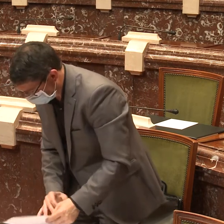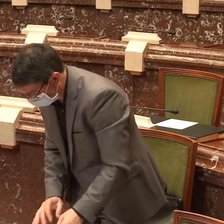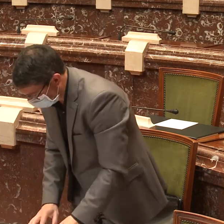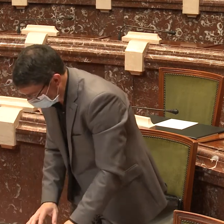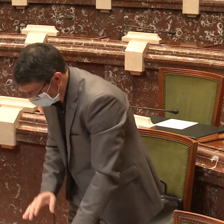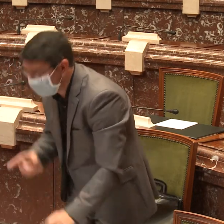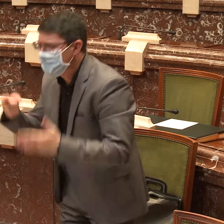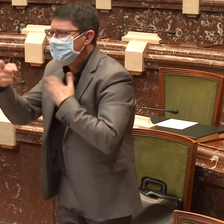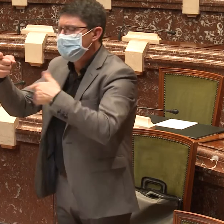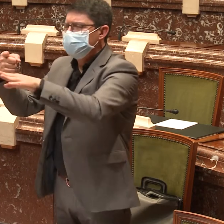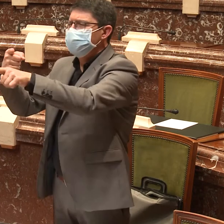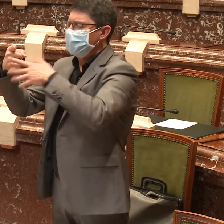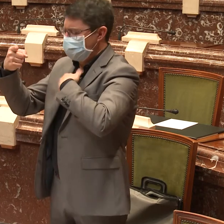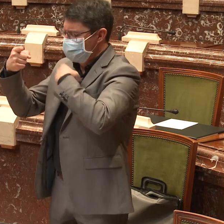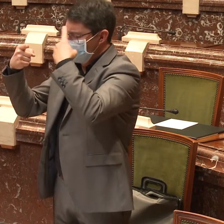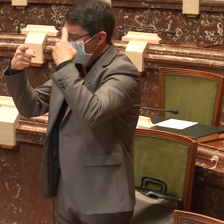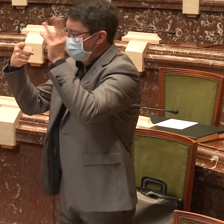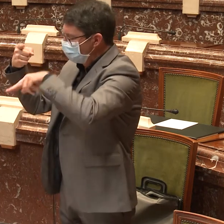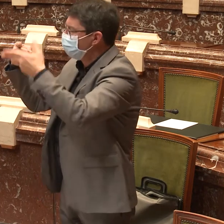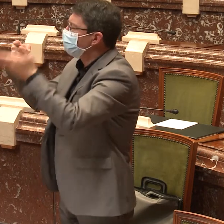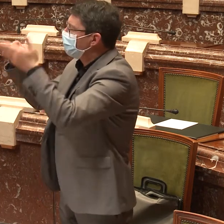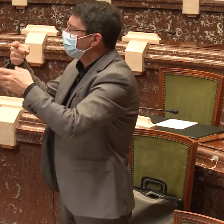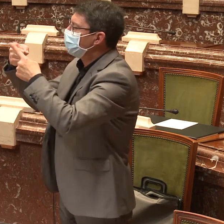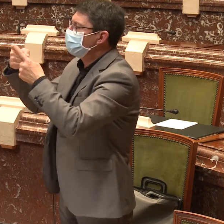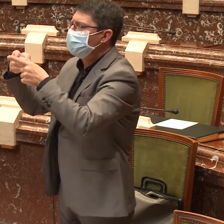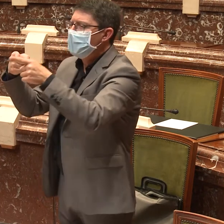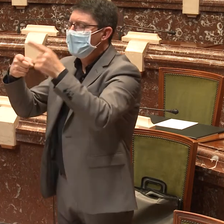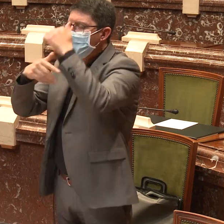23 de octubre.